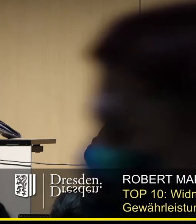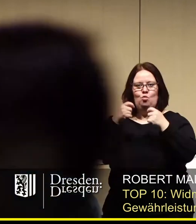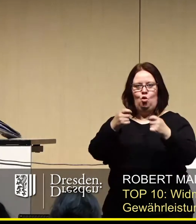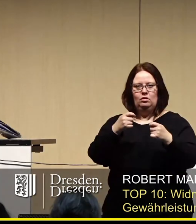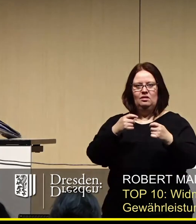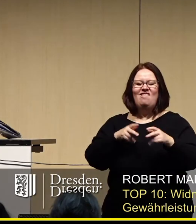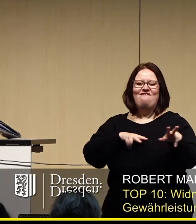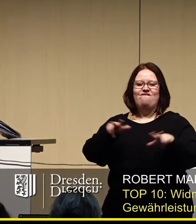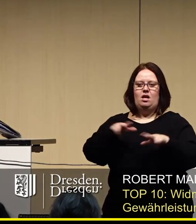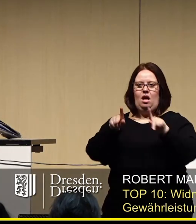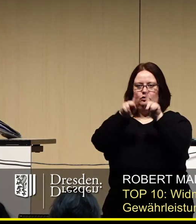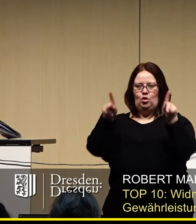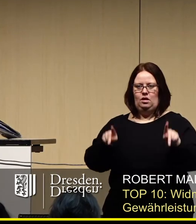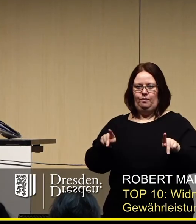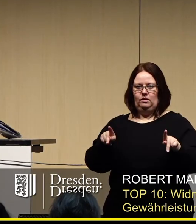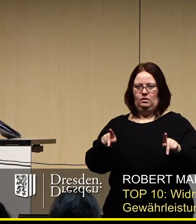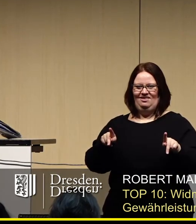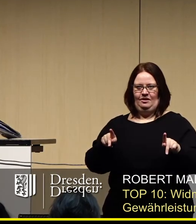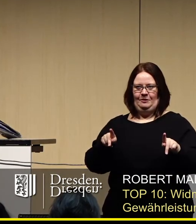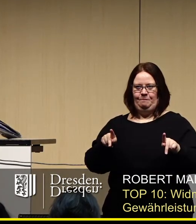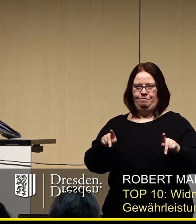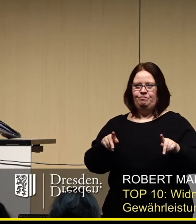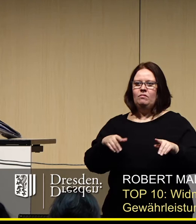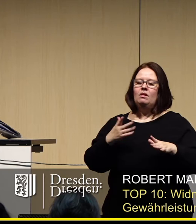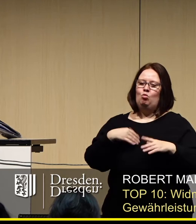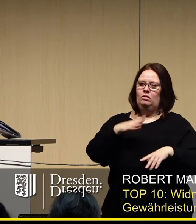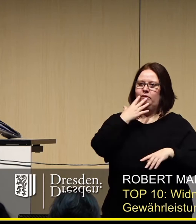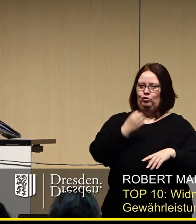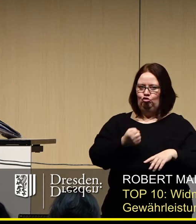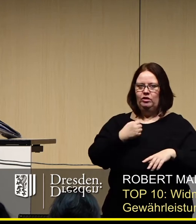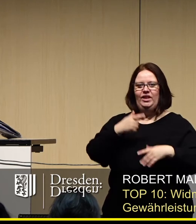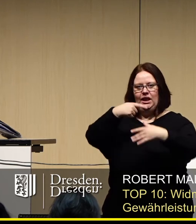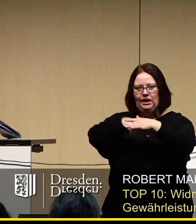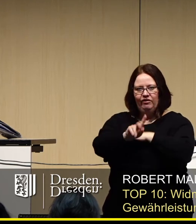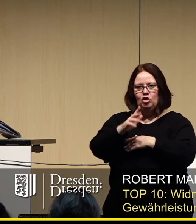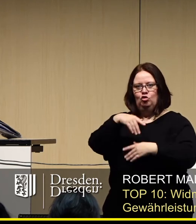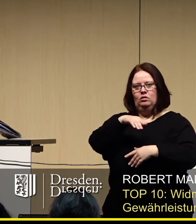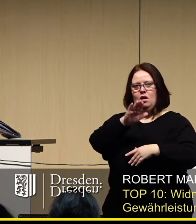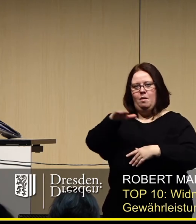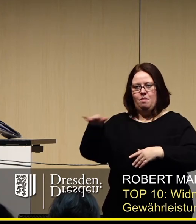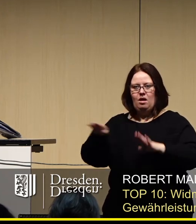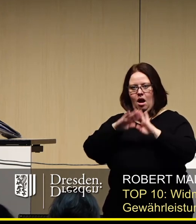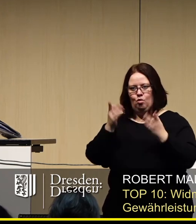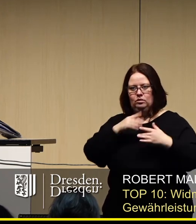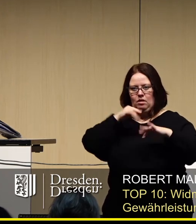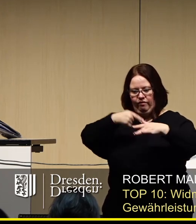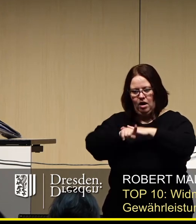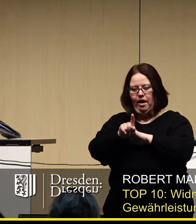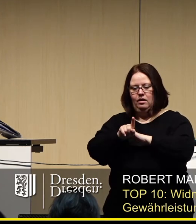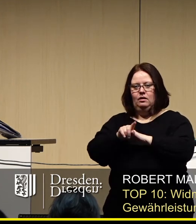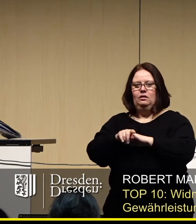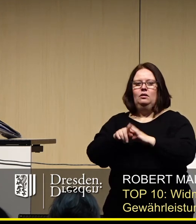Vorlage eines Verkehrskonzeptes. Einerseits um gewährleisten, Zugang zu Tiefgaragen und Parkhäusern gewährt wird.